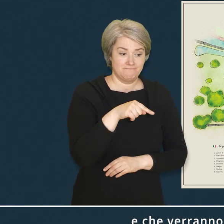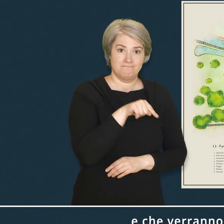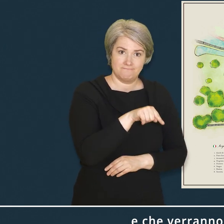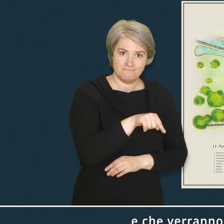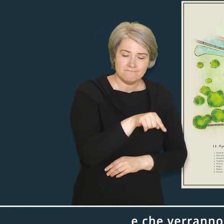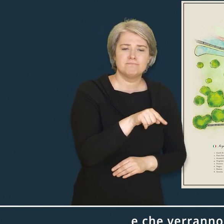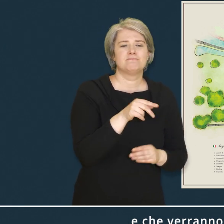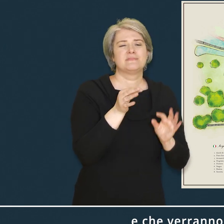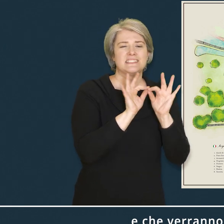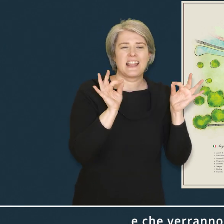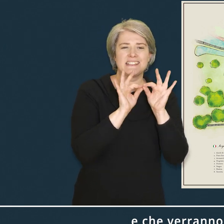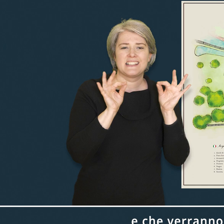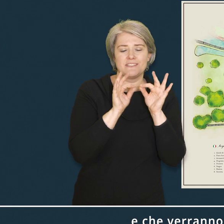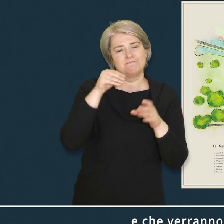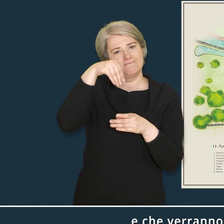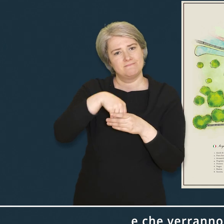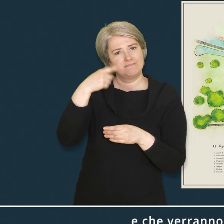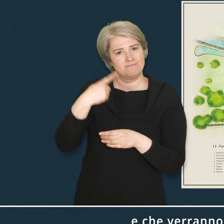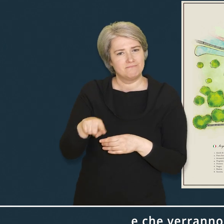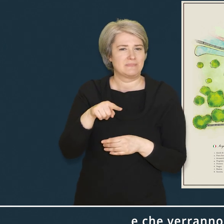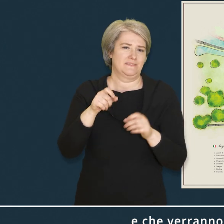descritti all'interno di questa audioguida.